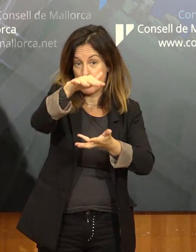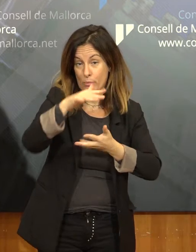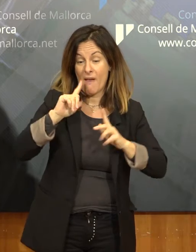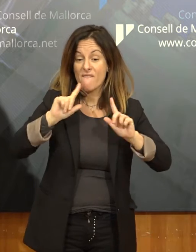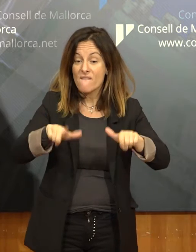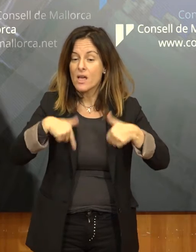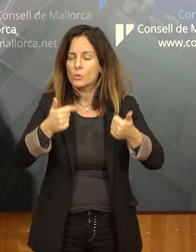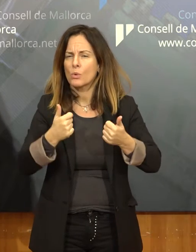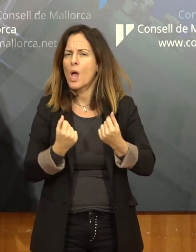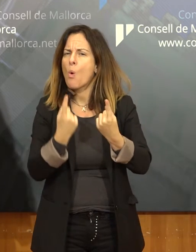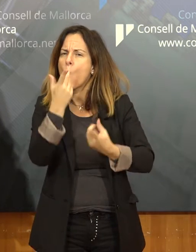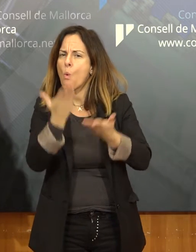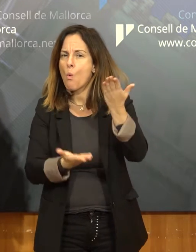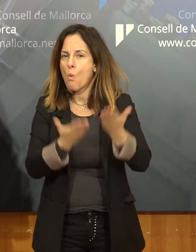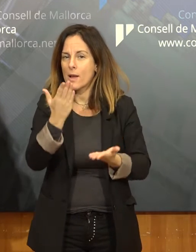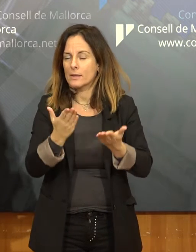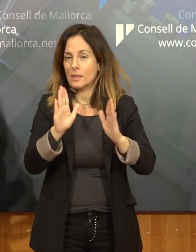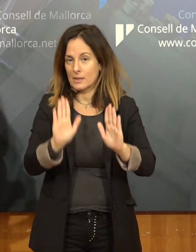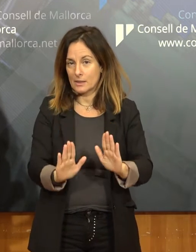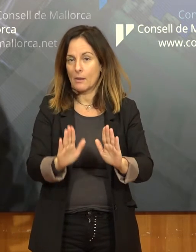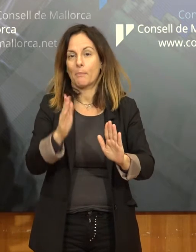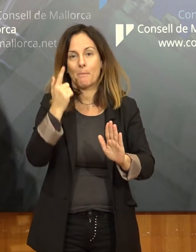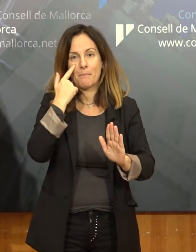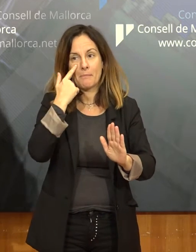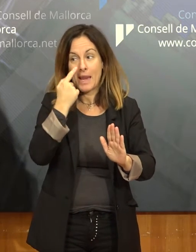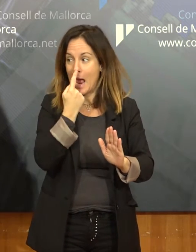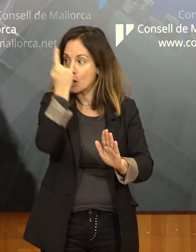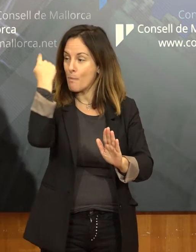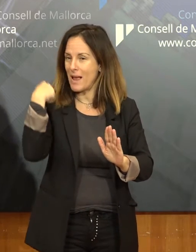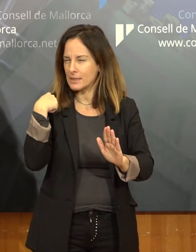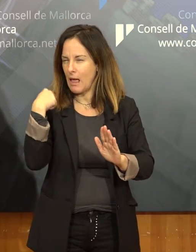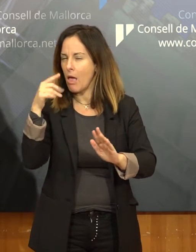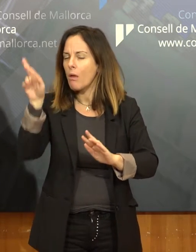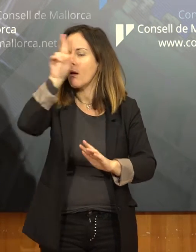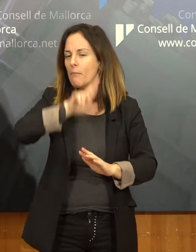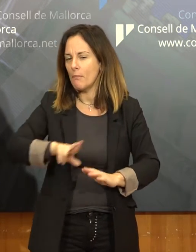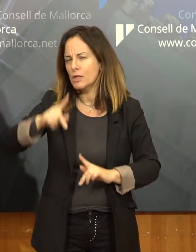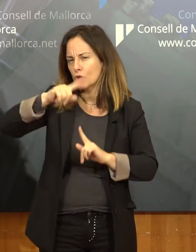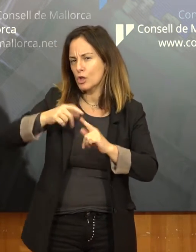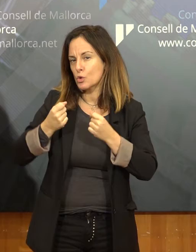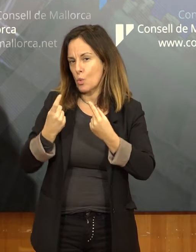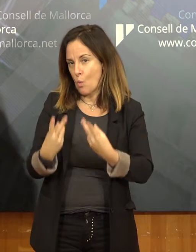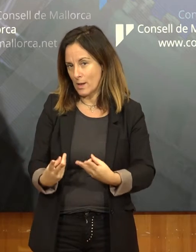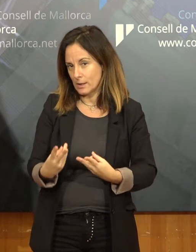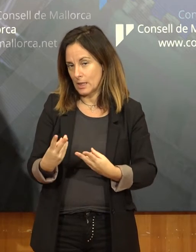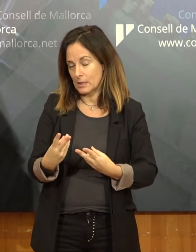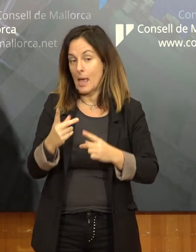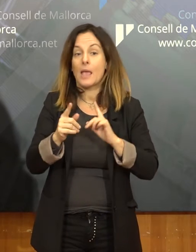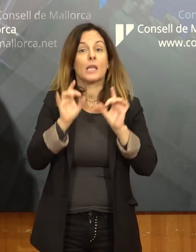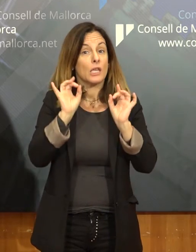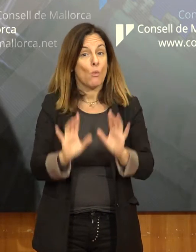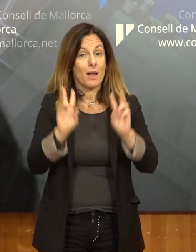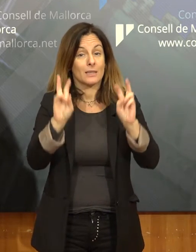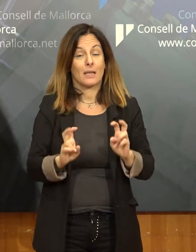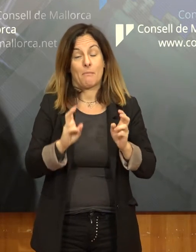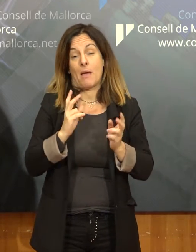plantegem les mateixes tones que han passat realment l'any anterior. Igual l'hem fet amb els ingressos i amb les despeses. Això